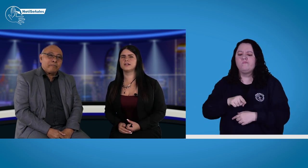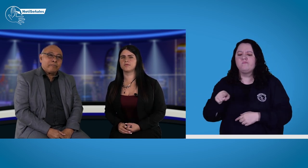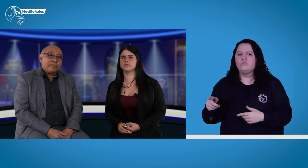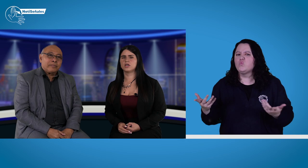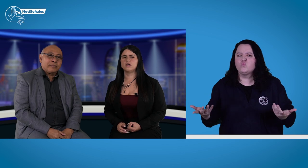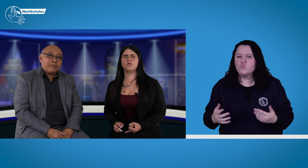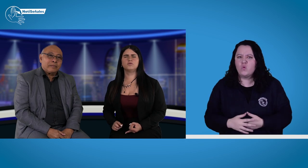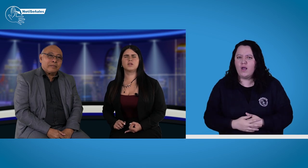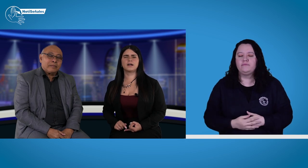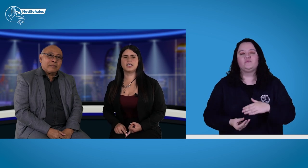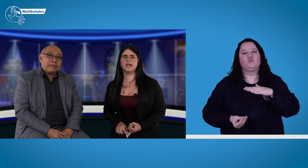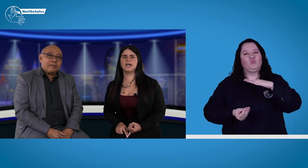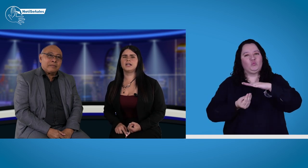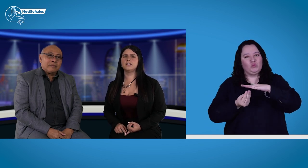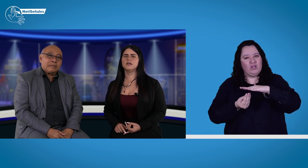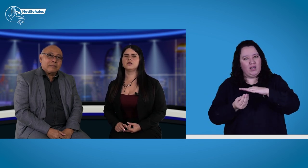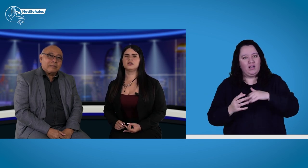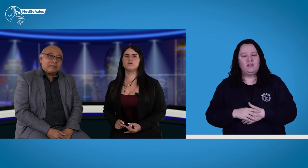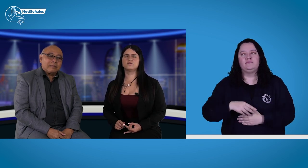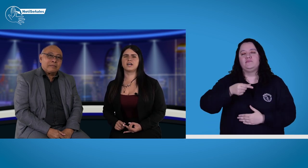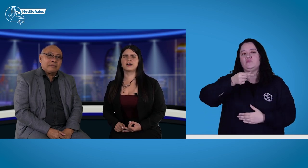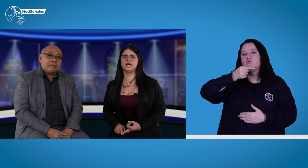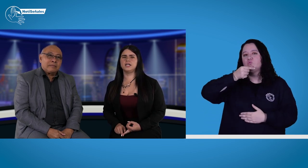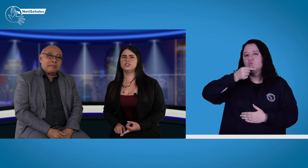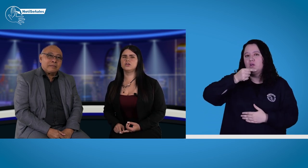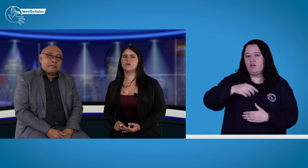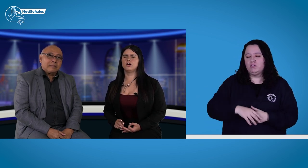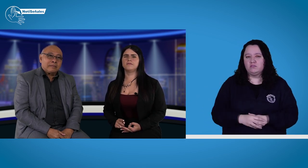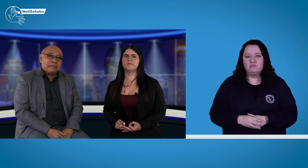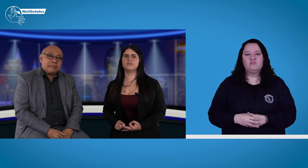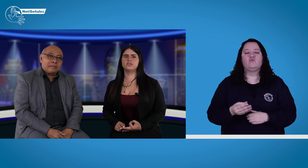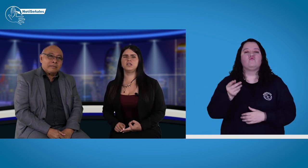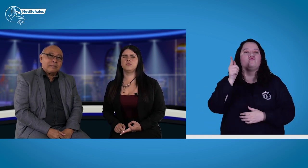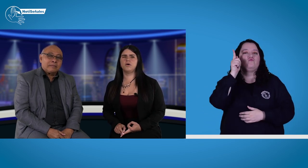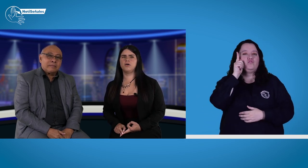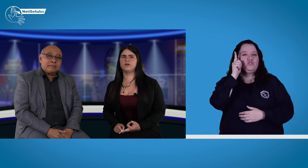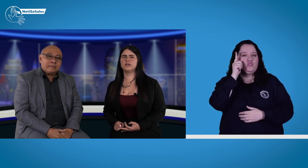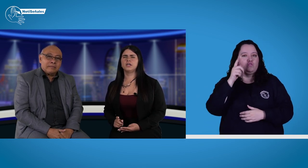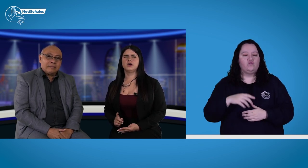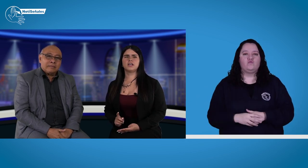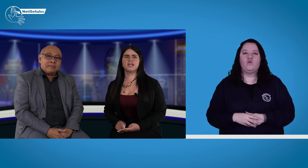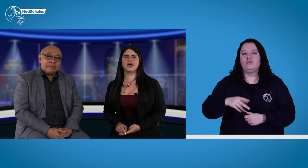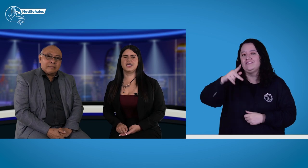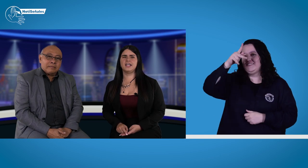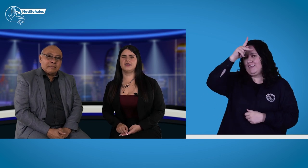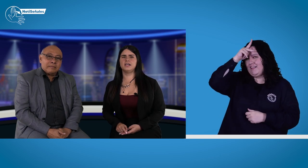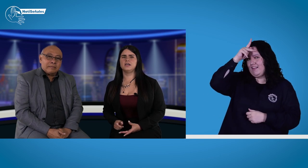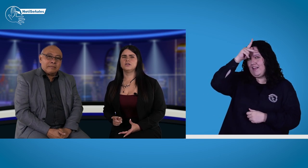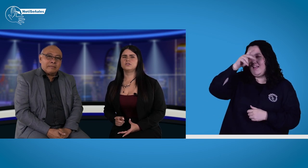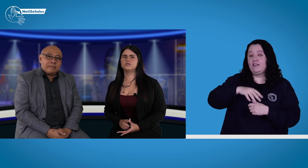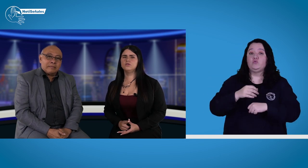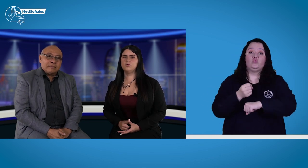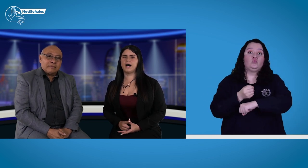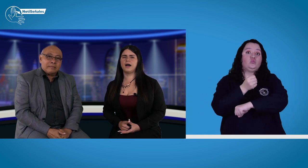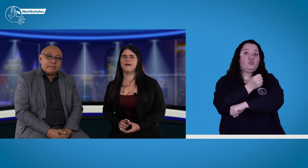tenemos? Usaquén, Teusaquillo, Fontibón, Kennedy, Suba,